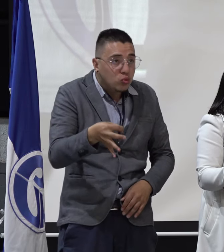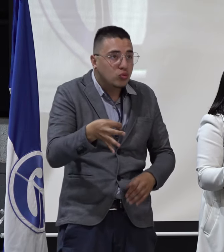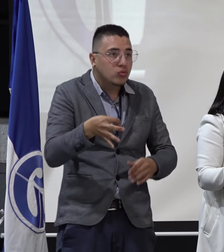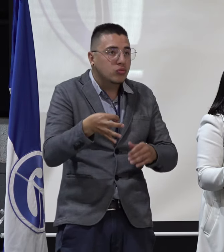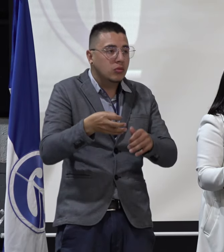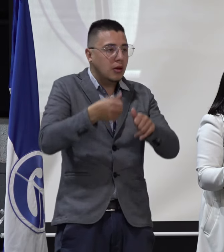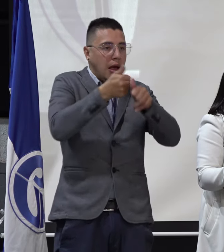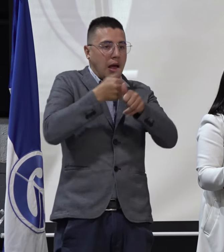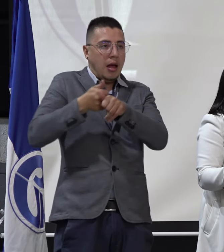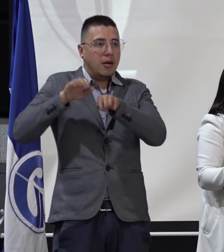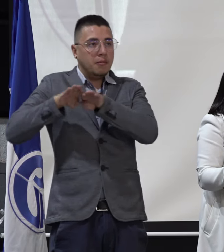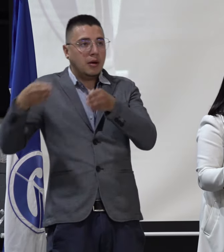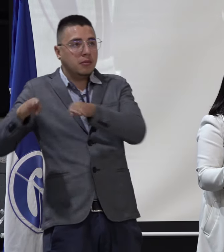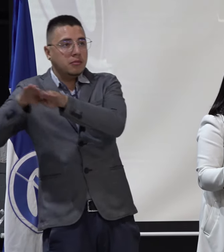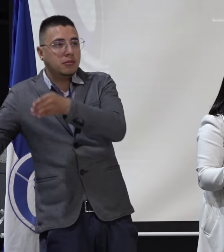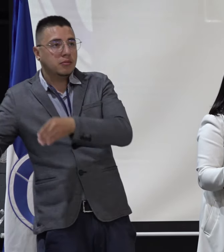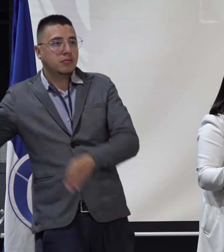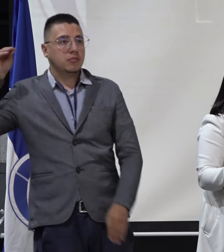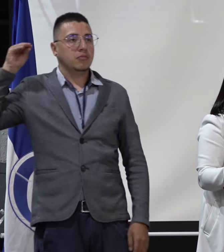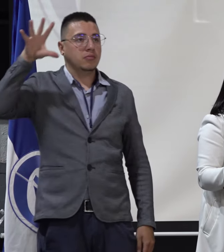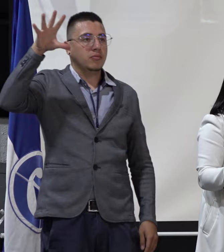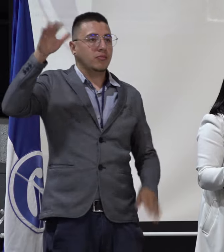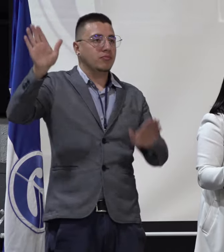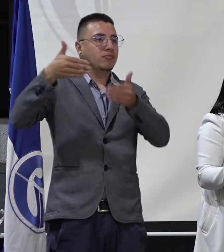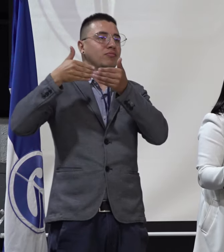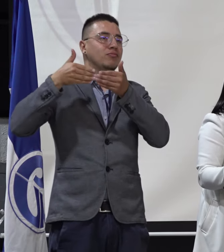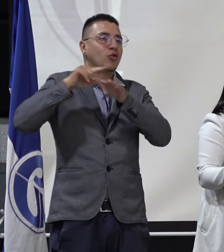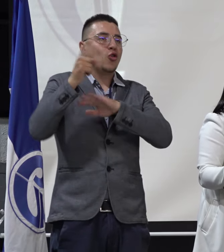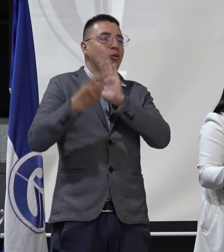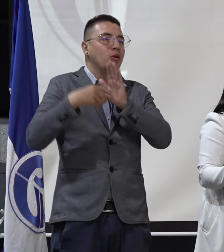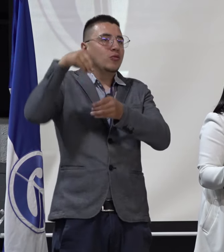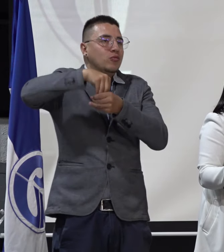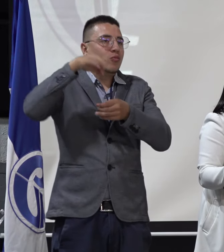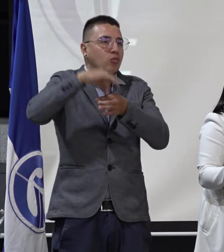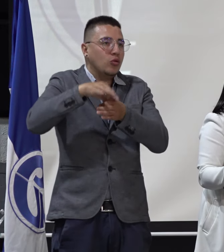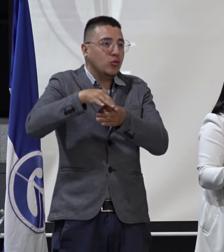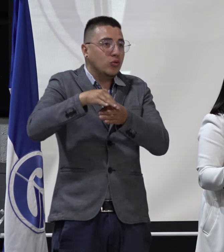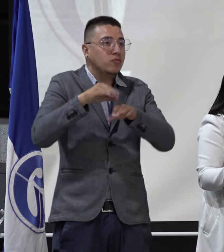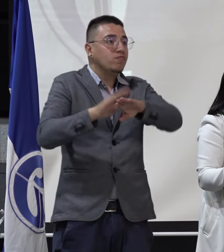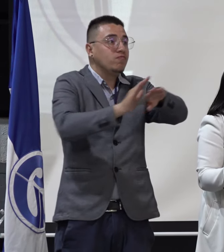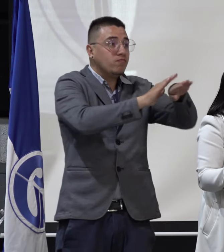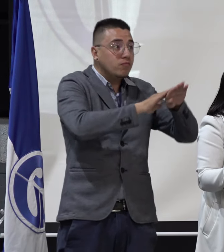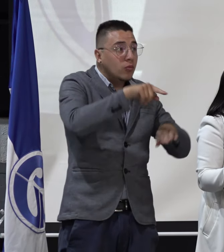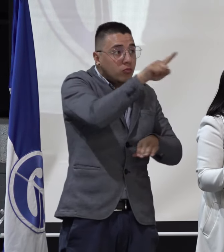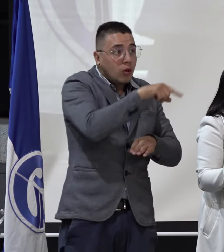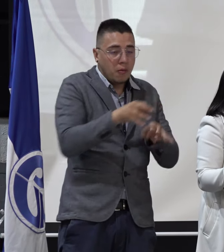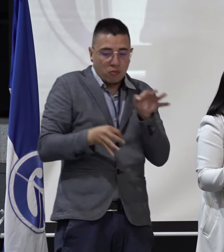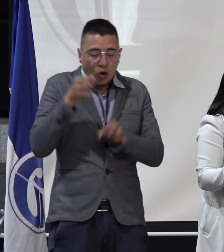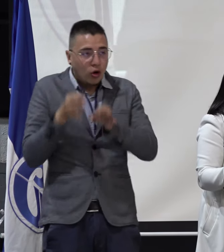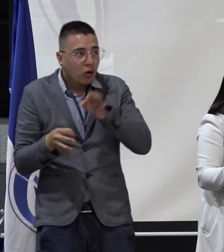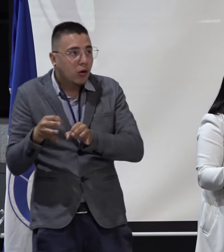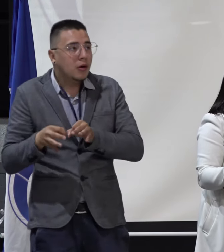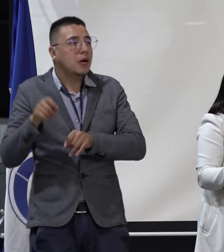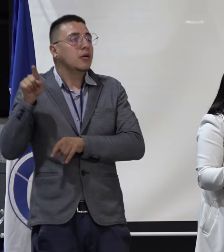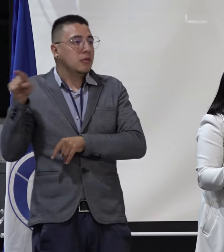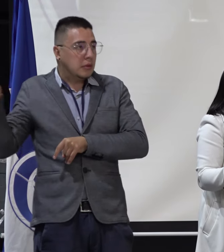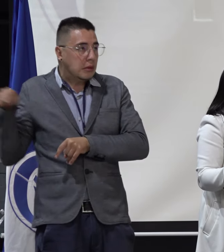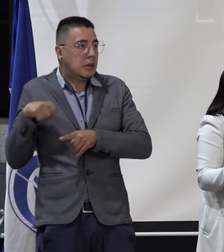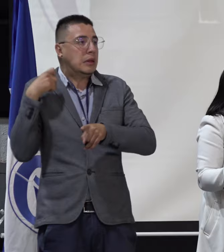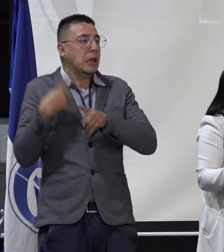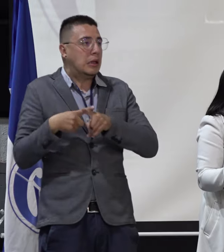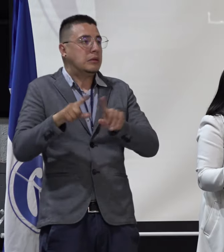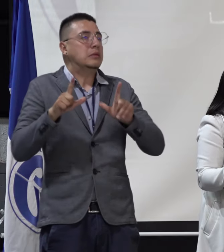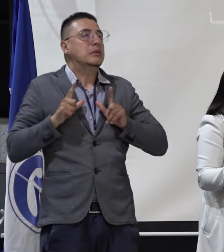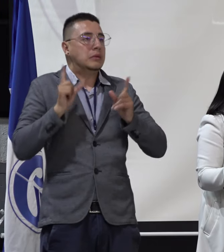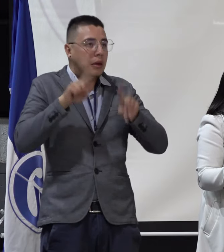cada mesa tomará pantallazos del cierre de la aplicación. Esperamos poder contar con todos ustedes, los jurados también son egresados, por lo